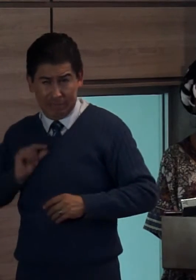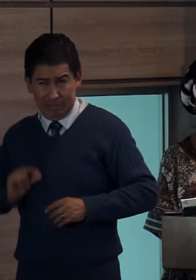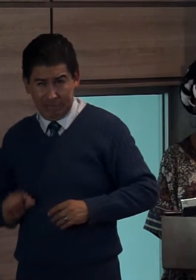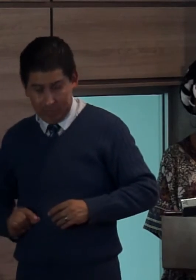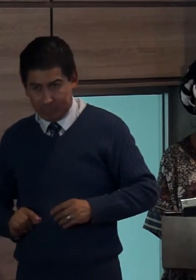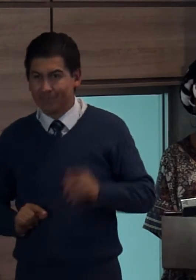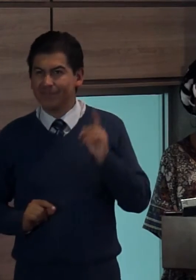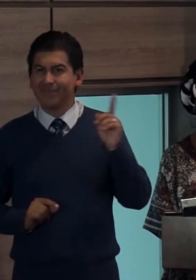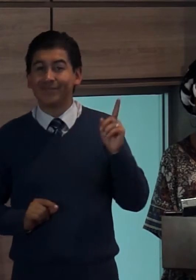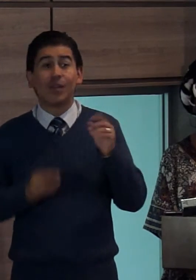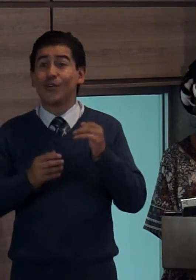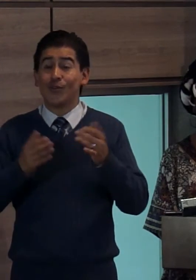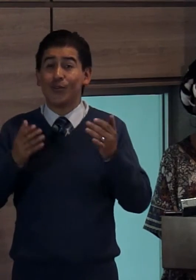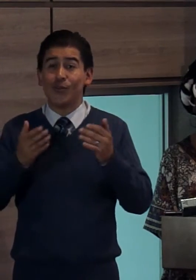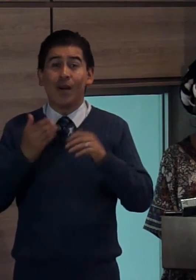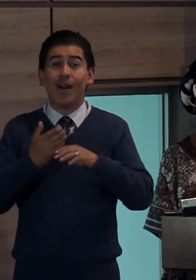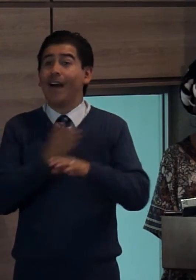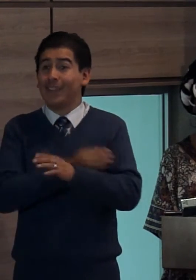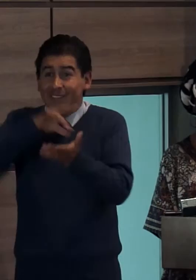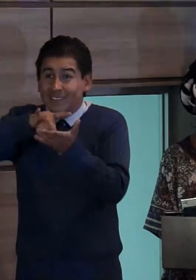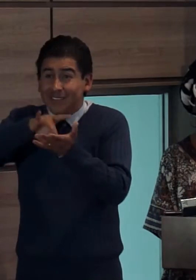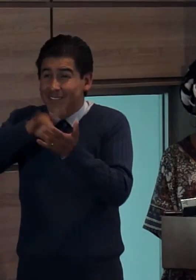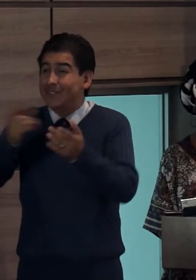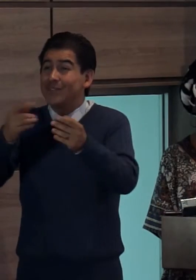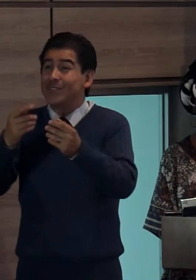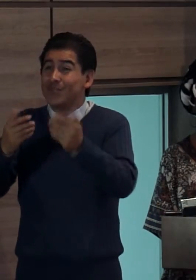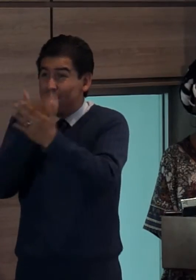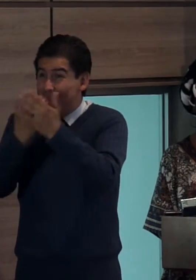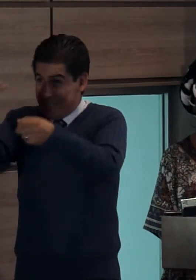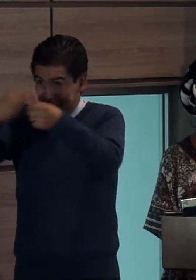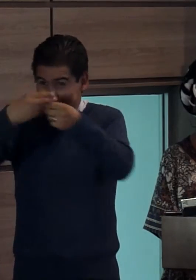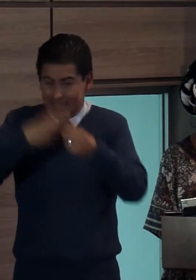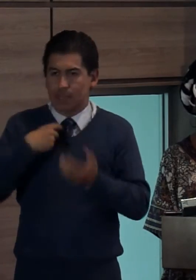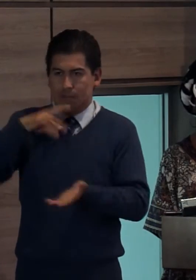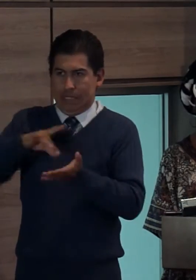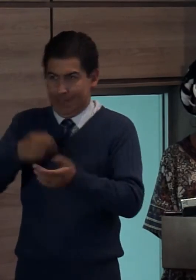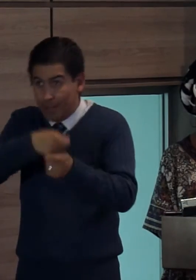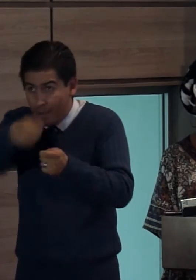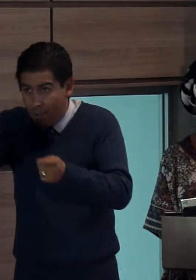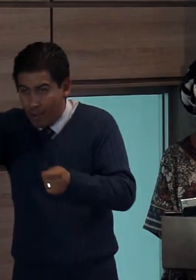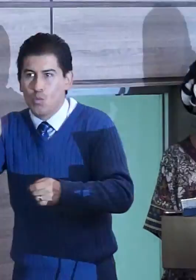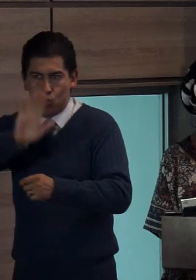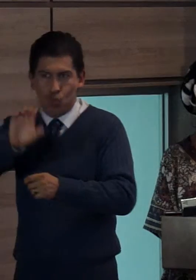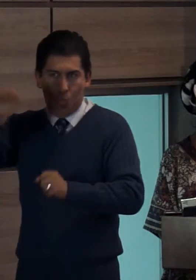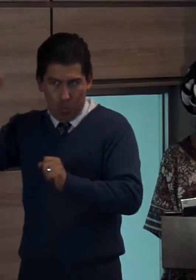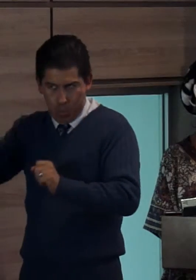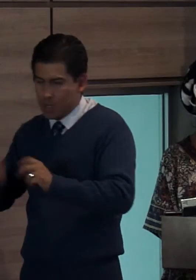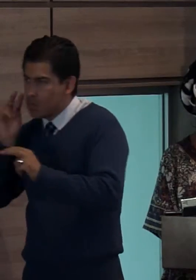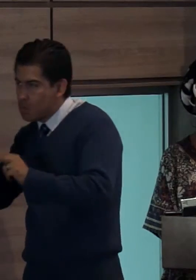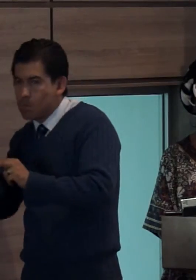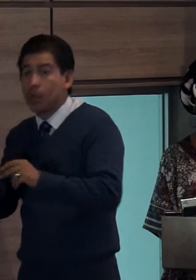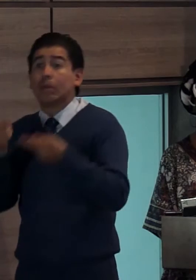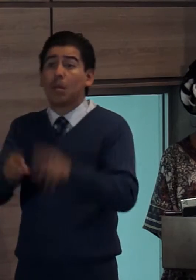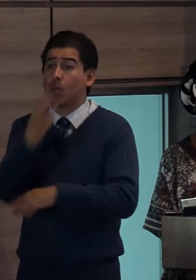archivo digital que les entregamos en un CD al inicio o a la entrada de esta sala y que está subido también en